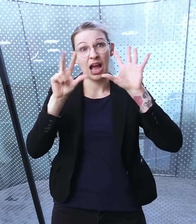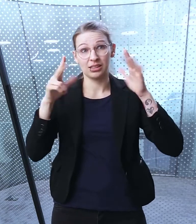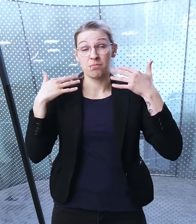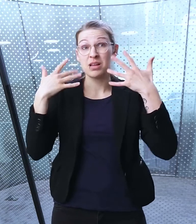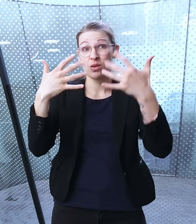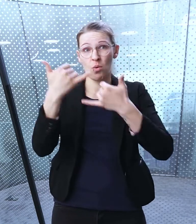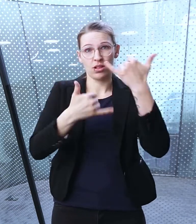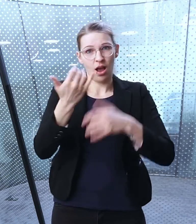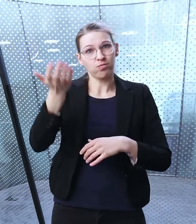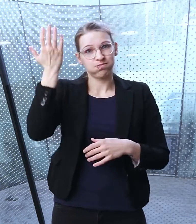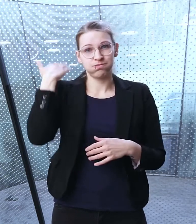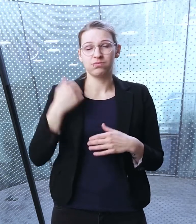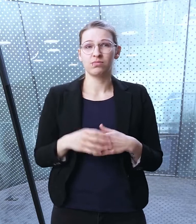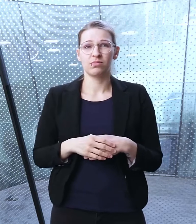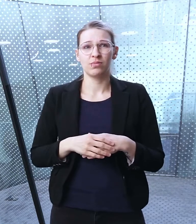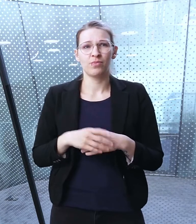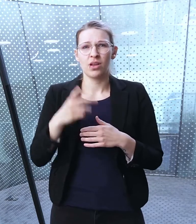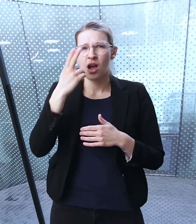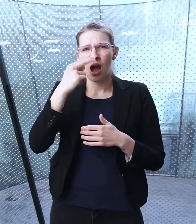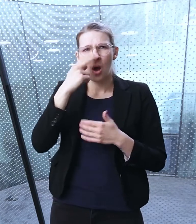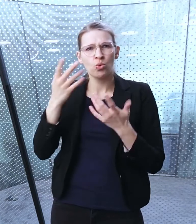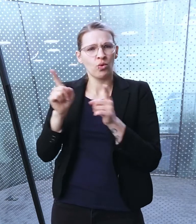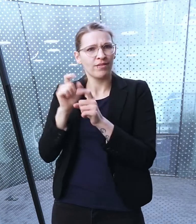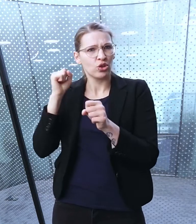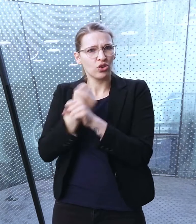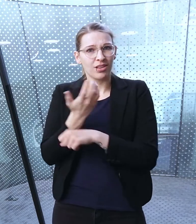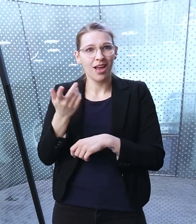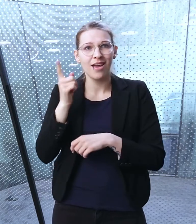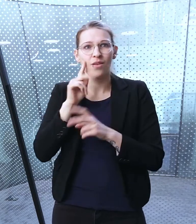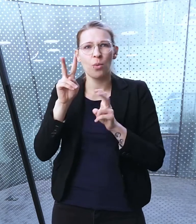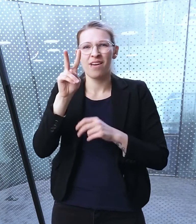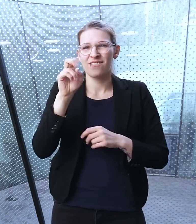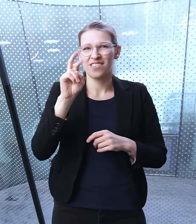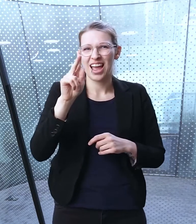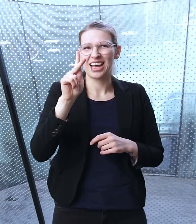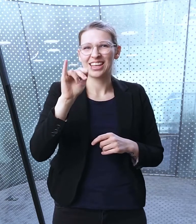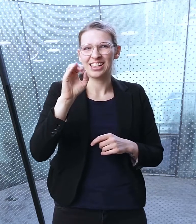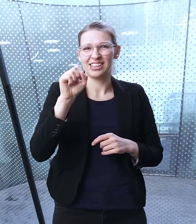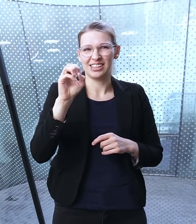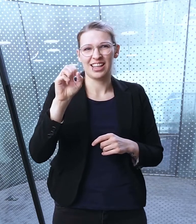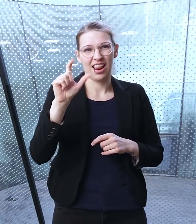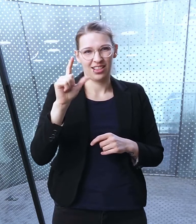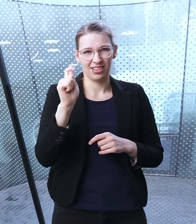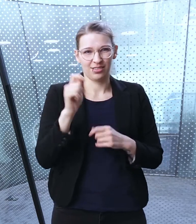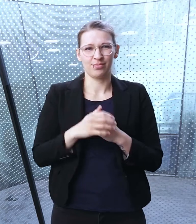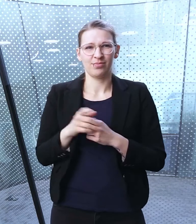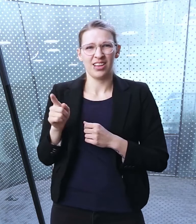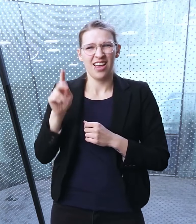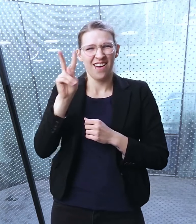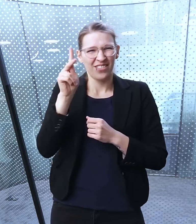Sein Alter wird auf 17 bis 18 Millionen Jahre geschätzt. Er sieht so aus wie ein Stein, weil er